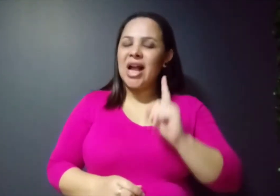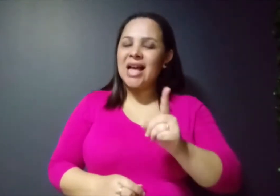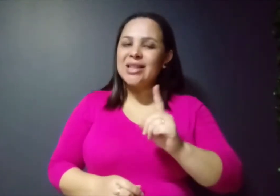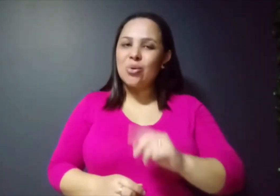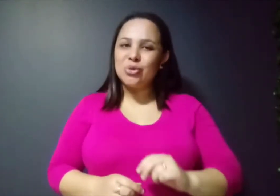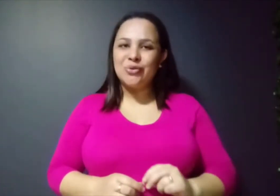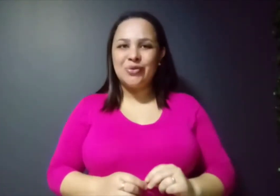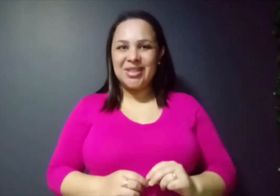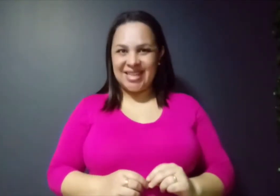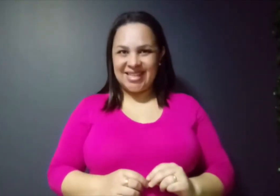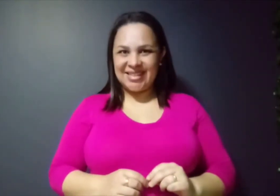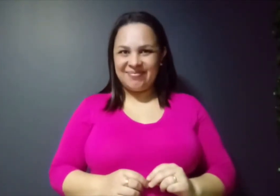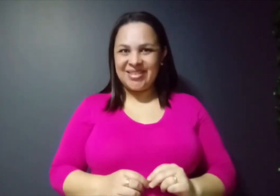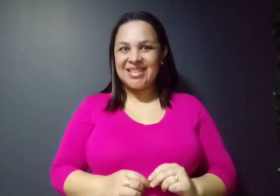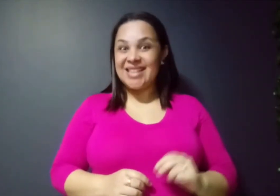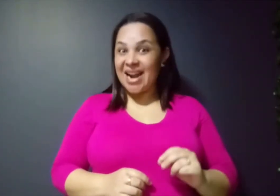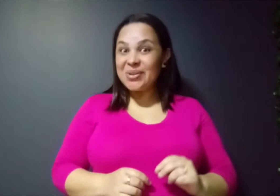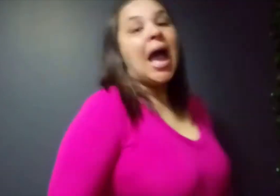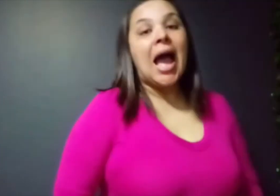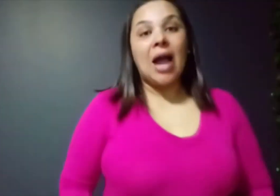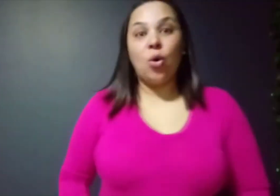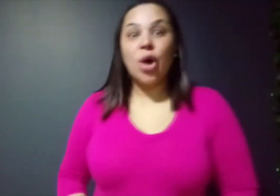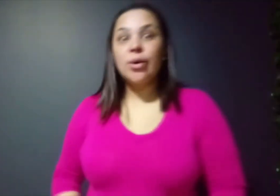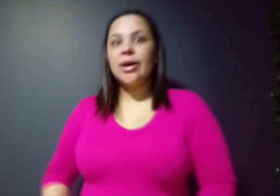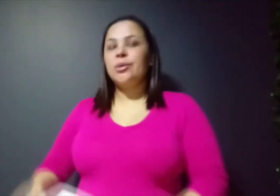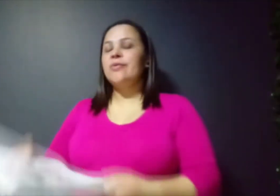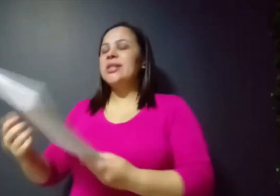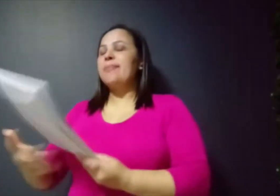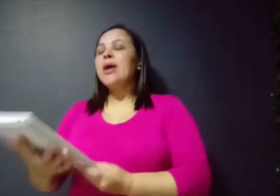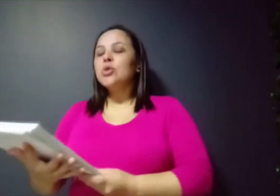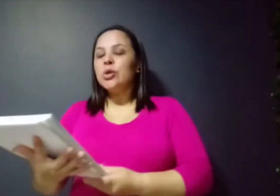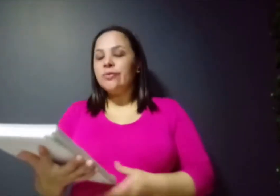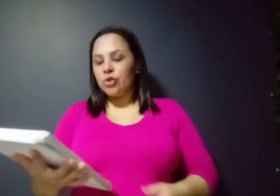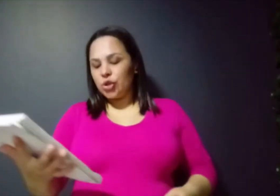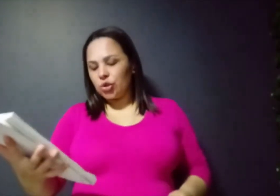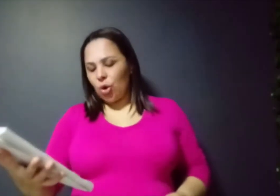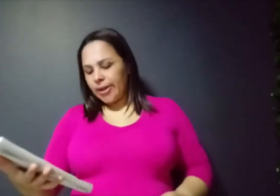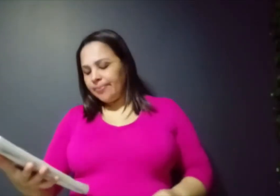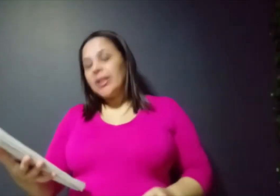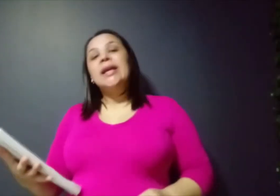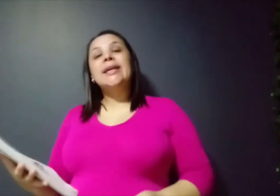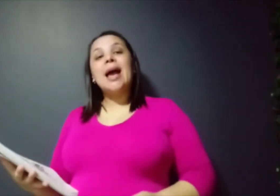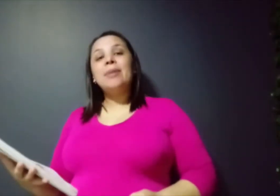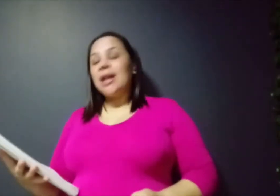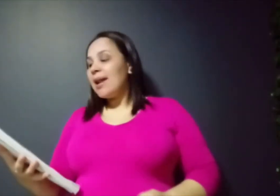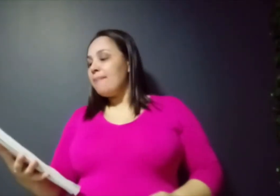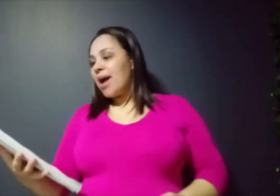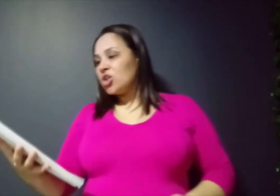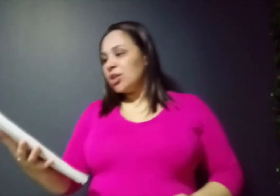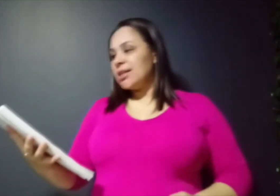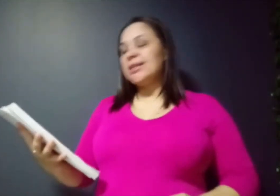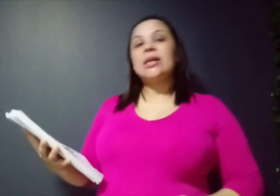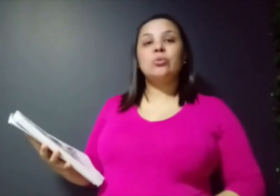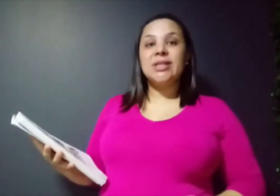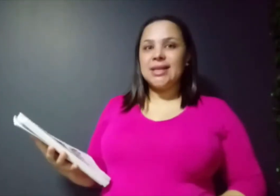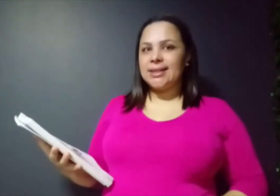cada um de vocês, certo? Agora, eu quero que você pegue o seu livro de história e abra lá na página 160.